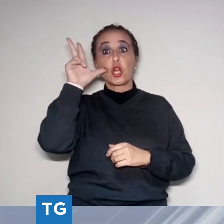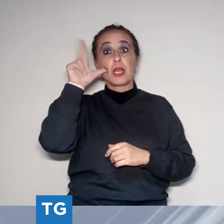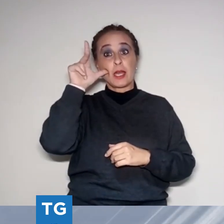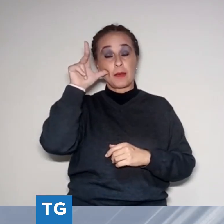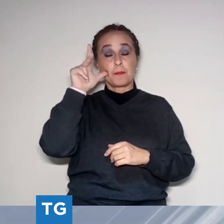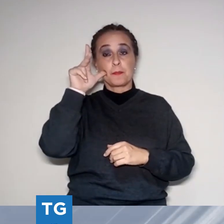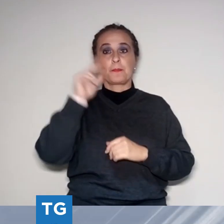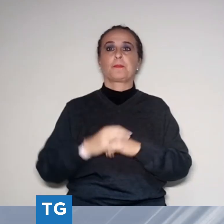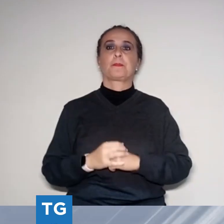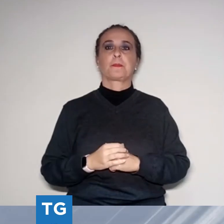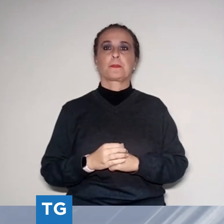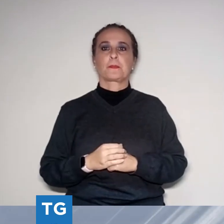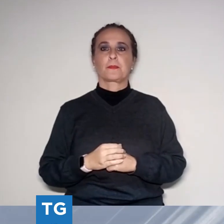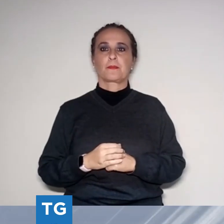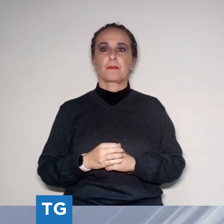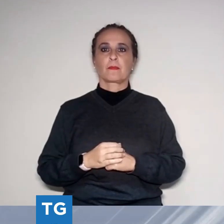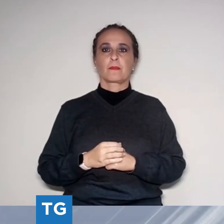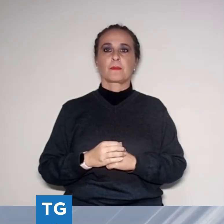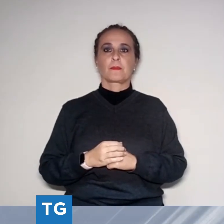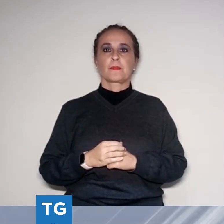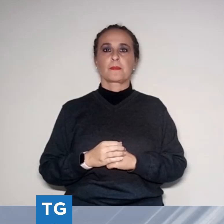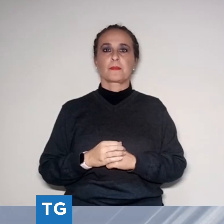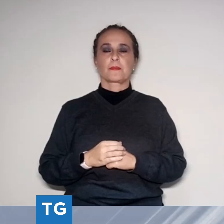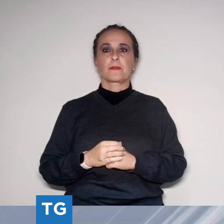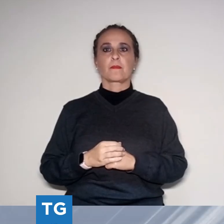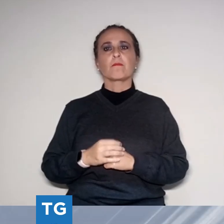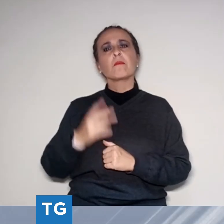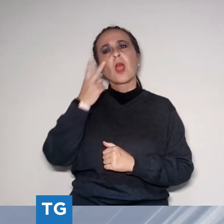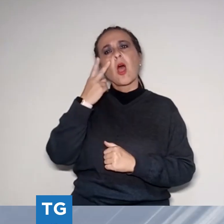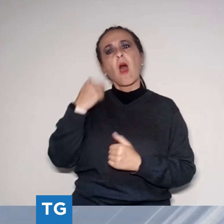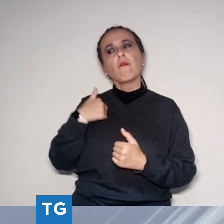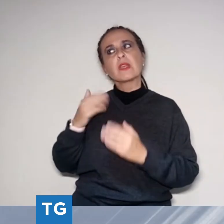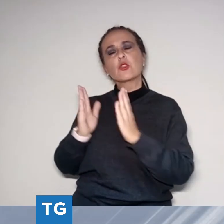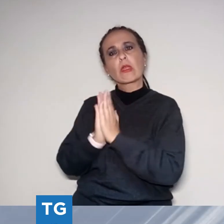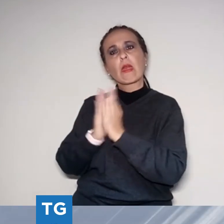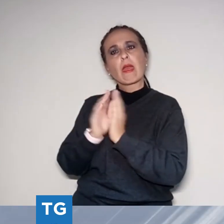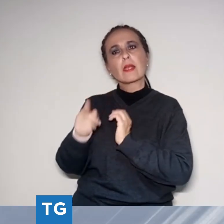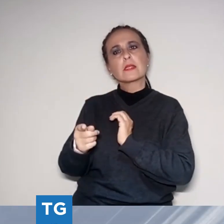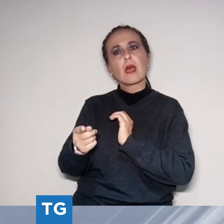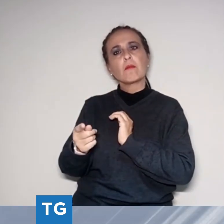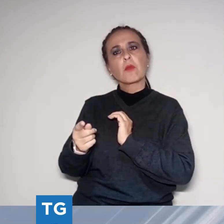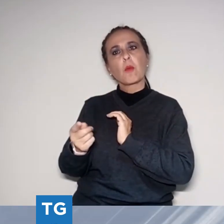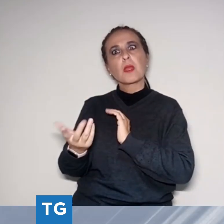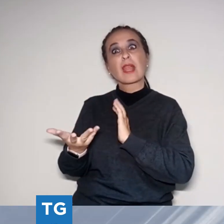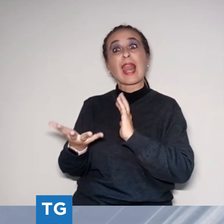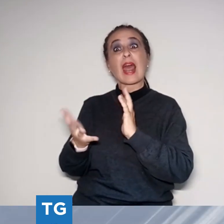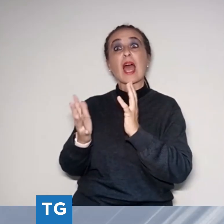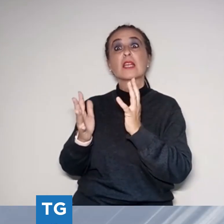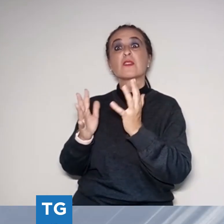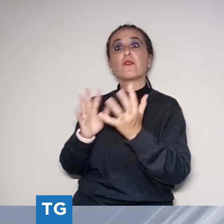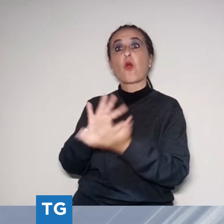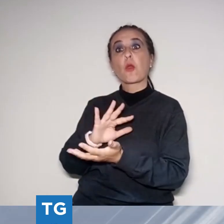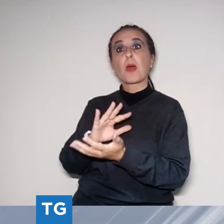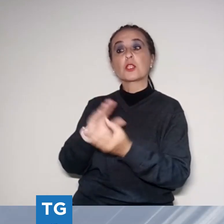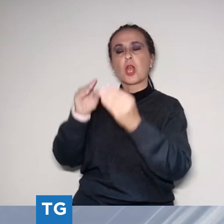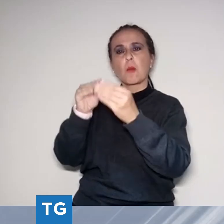Ecco che ho visto questa chiesa trasformarsi in mostre su mostre e finalmente